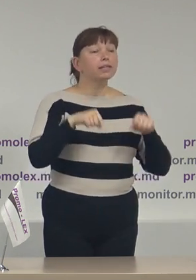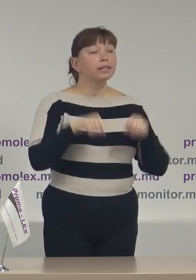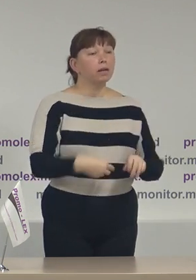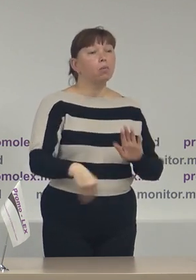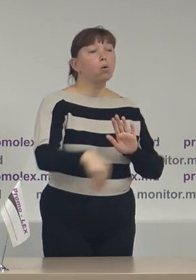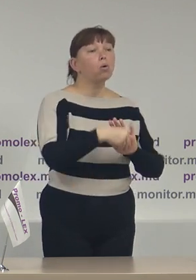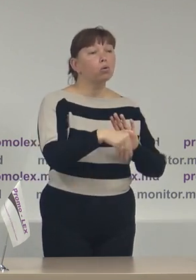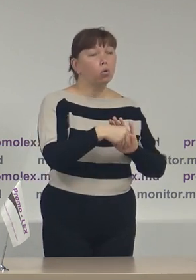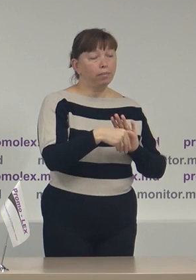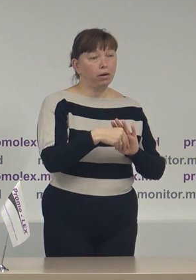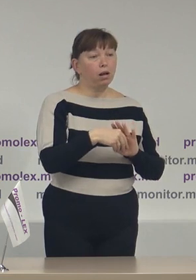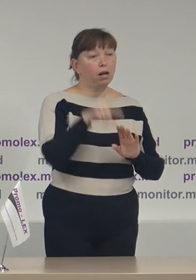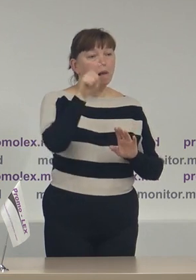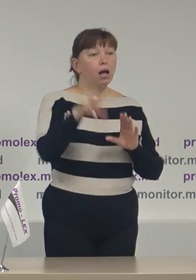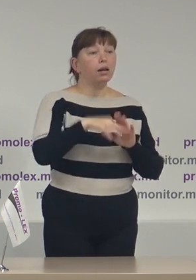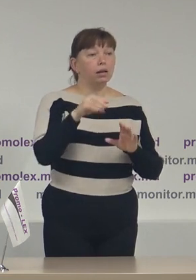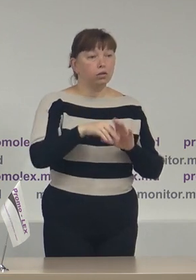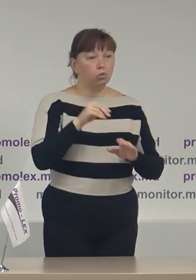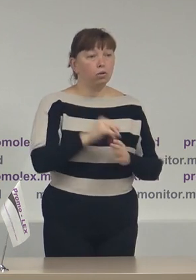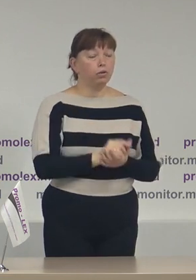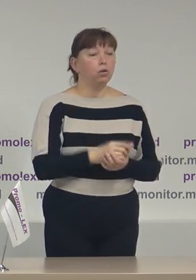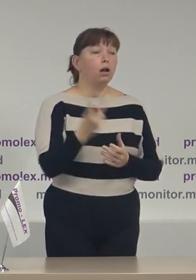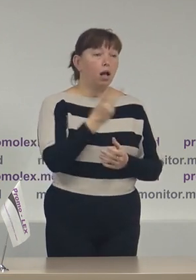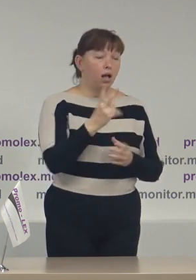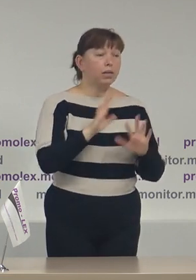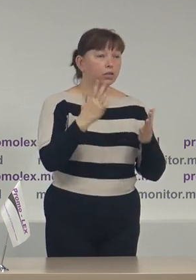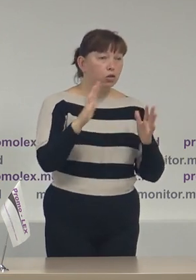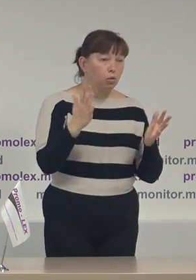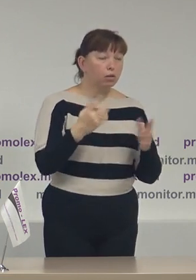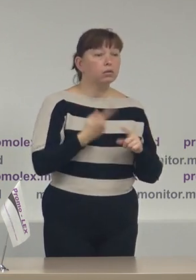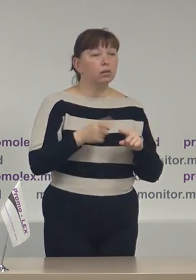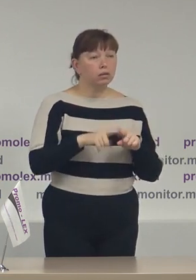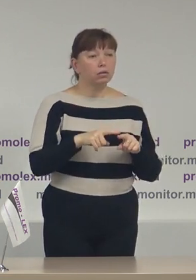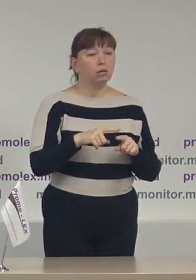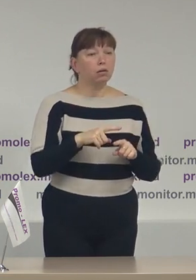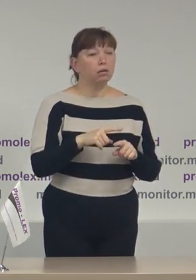coruperea alegătorilor. În ambele situații este vorba de